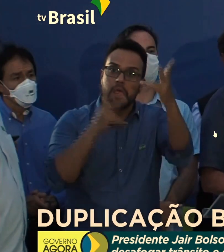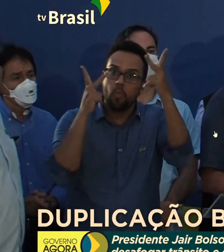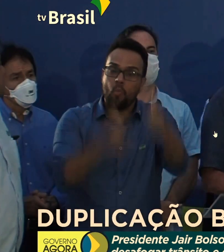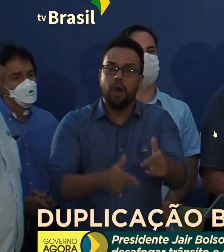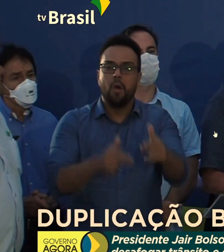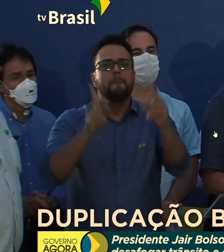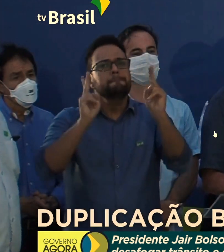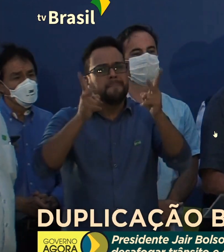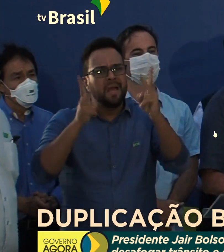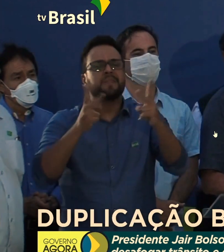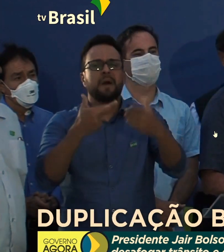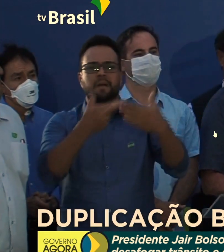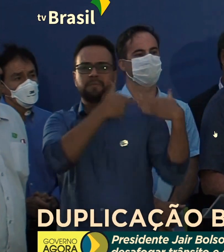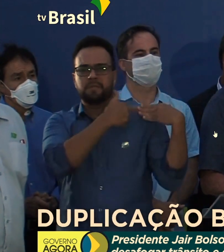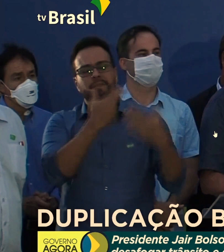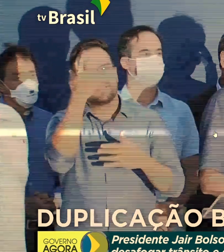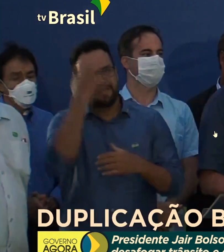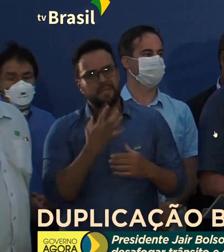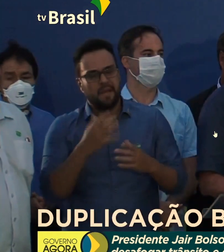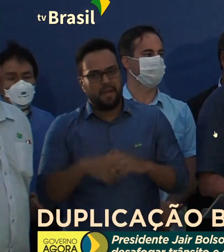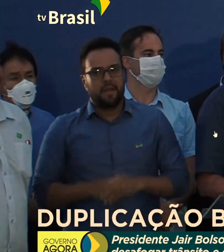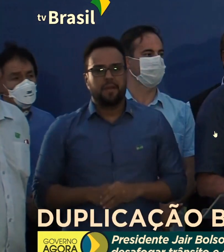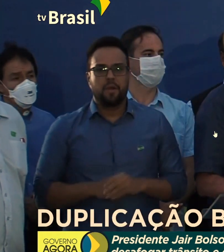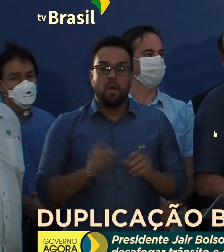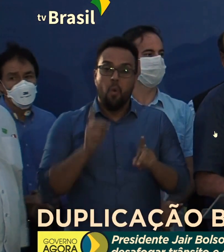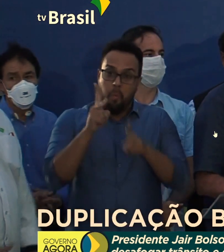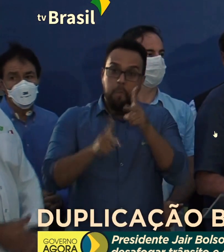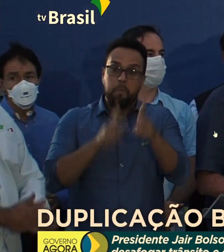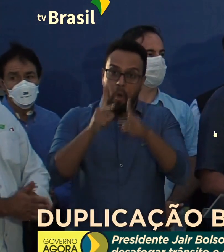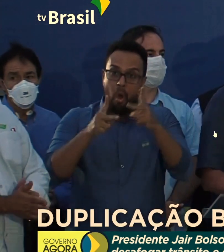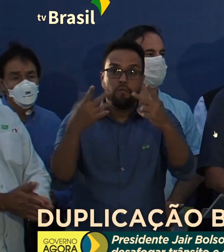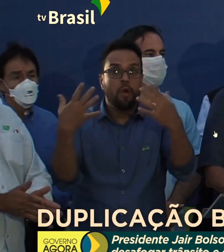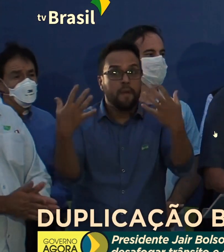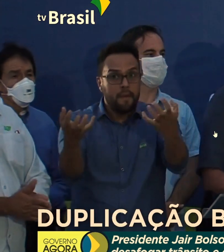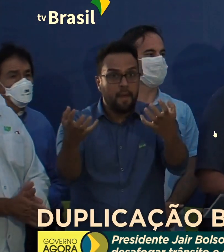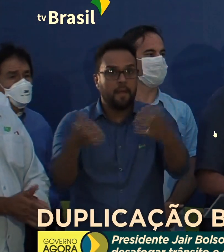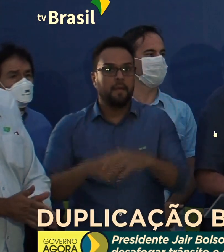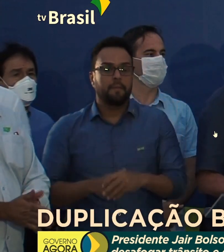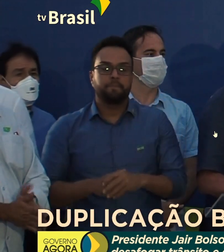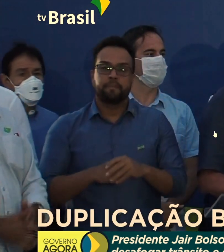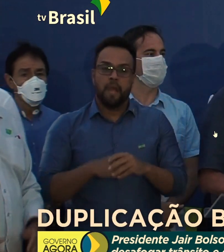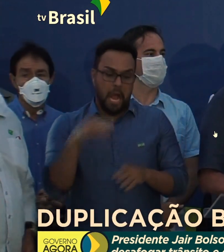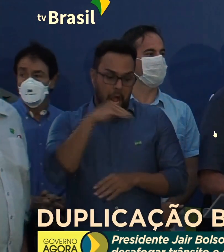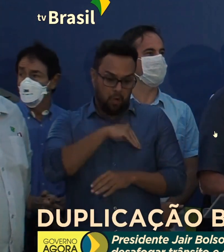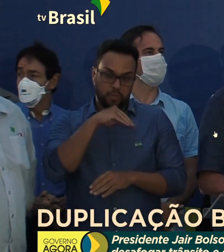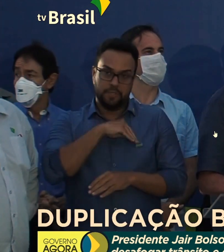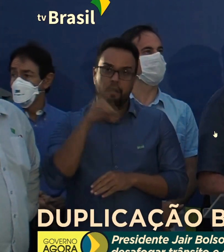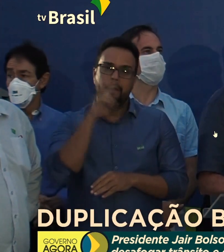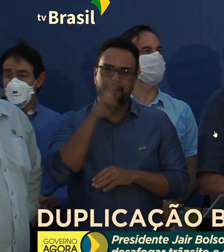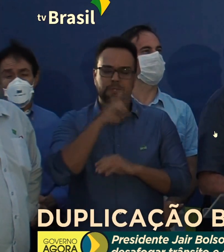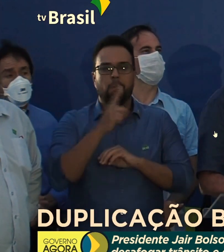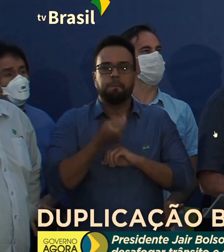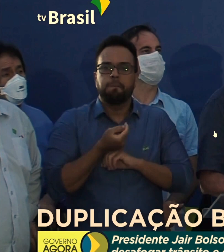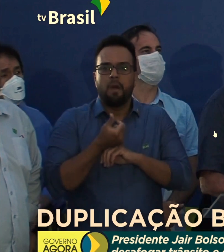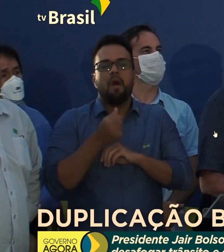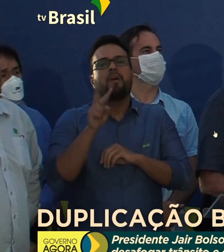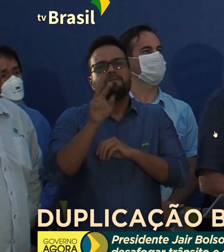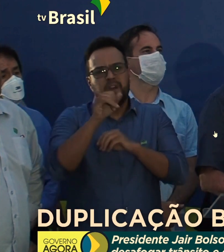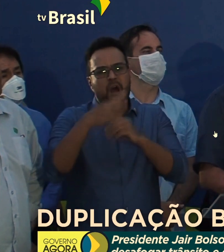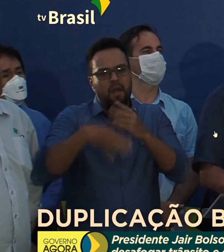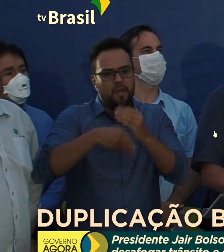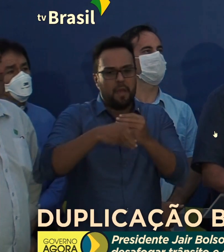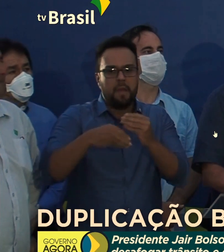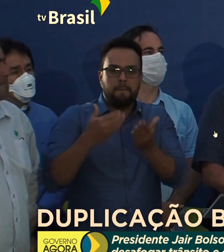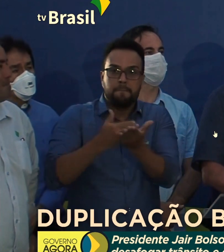e com a mesma responsabilidade. E o povo assim o quer. O auxílio emergencial vem por mais alguns meses